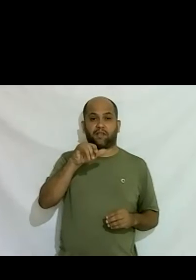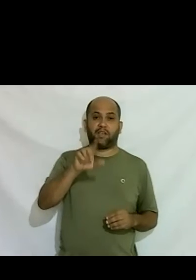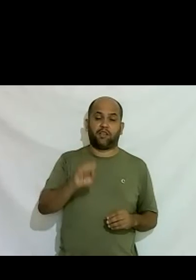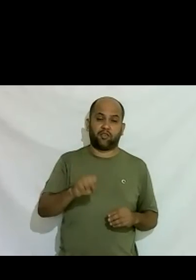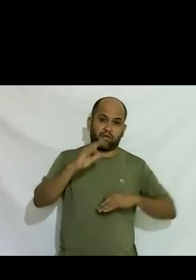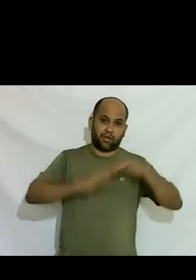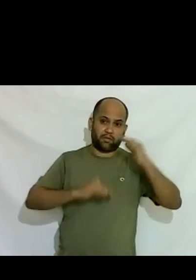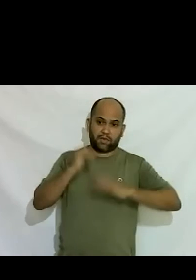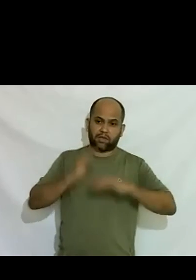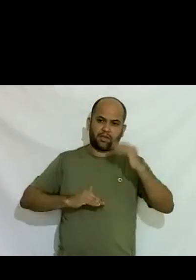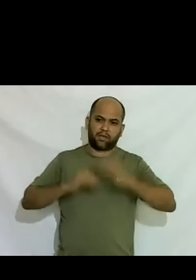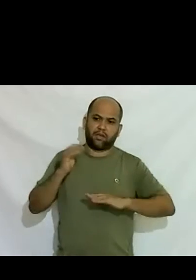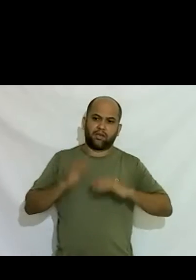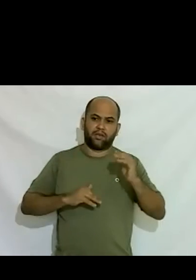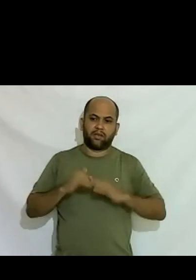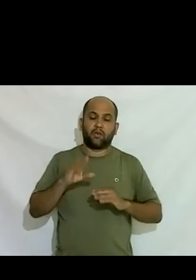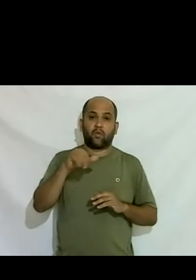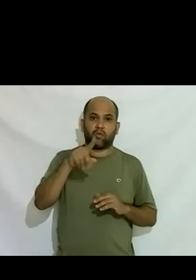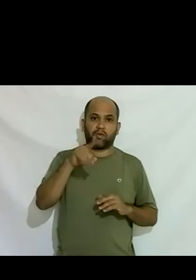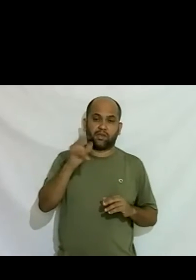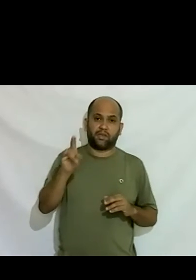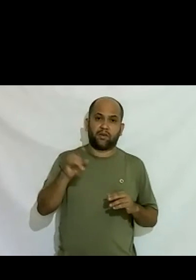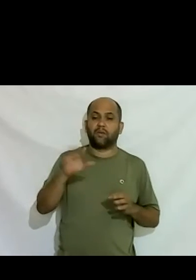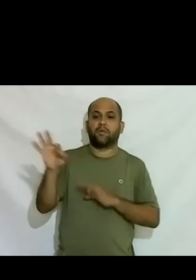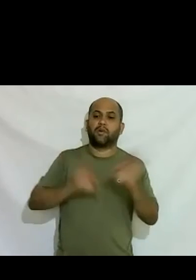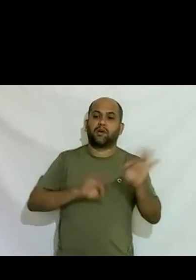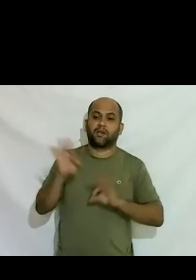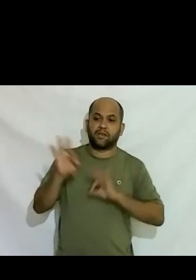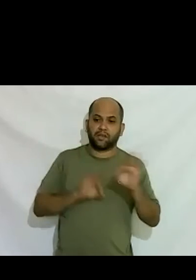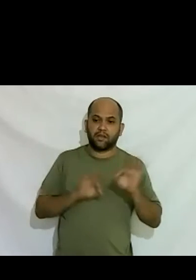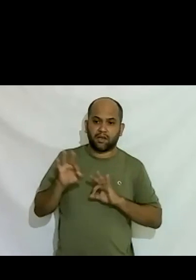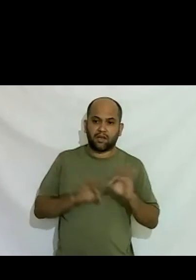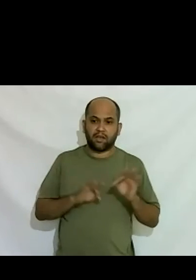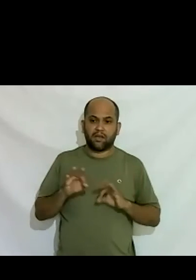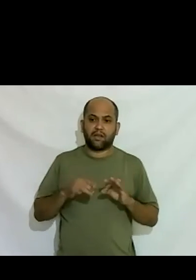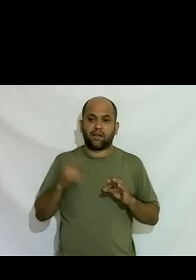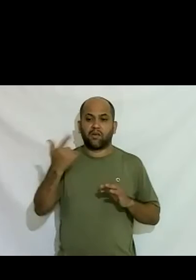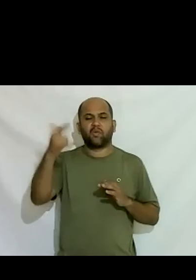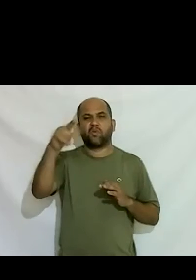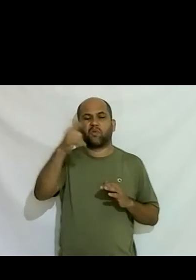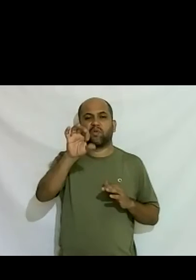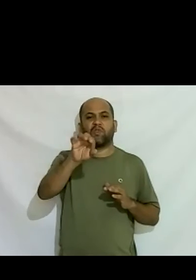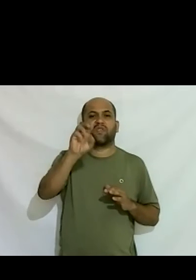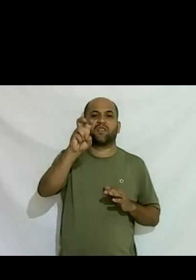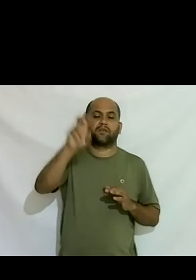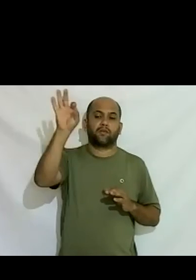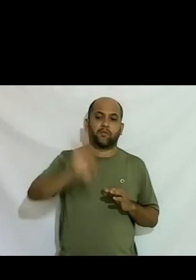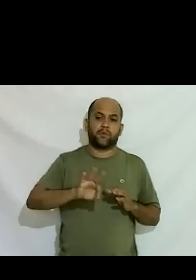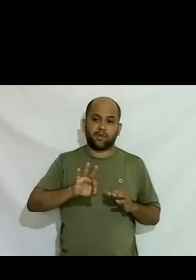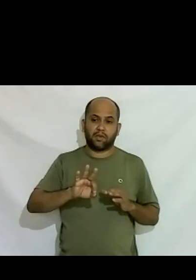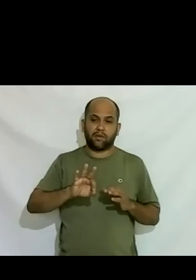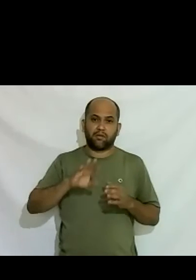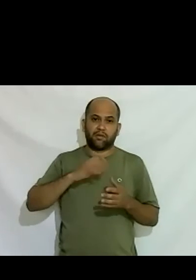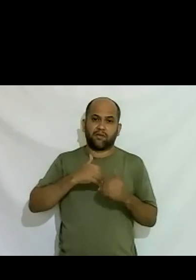tenham todas as condições para comandar e todos os demais 90 ou 95% da população seja pter